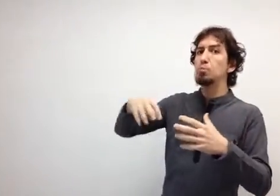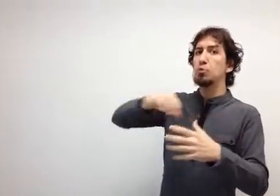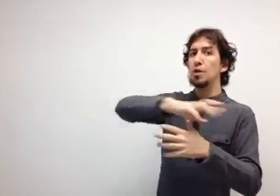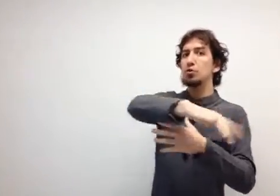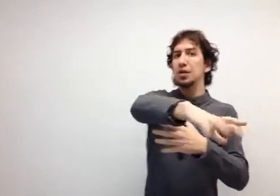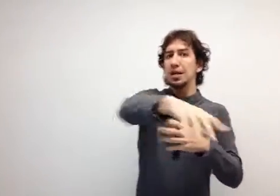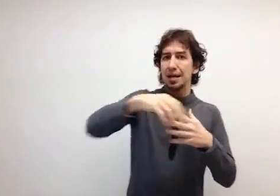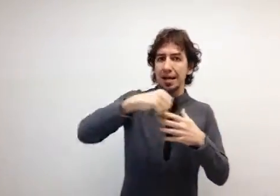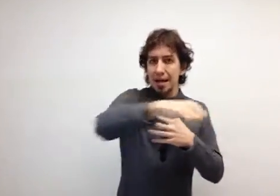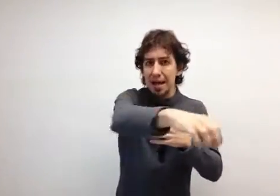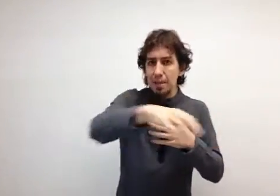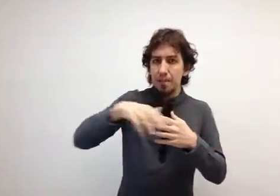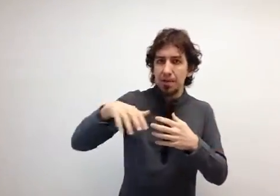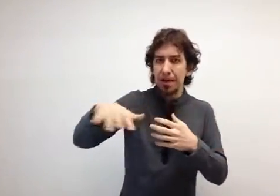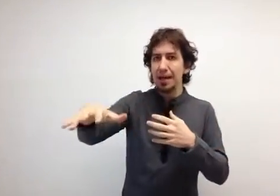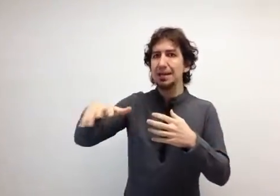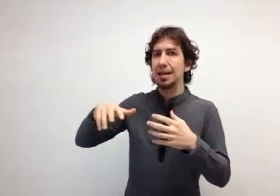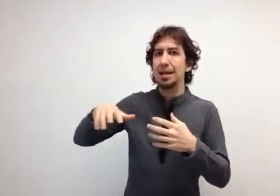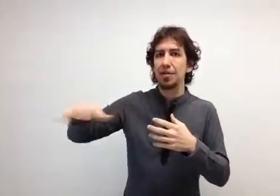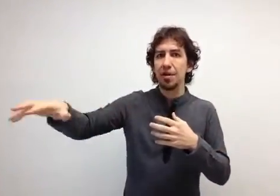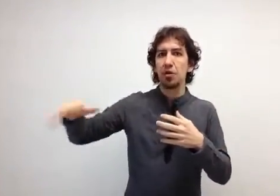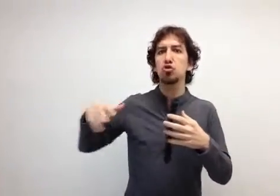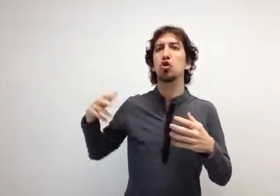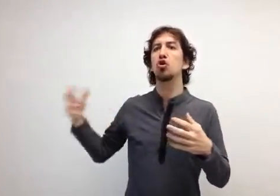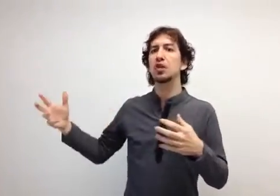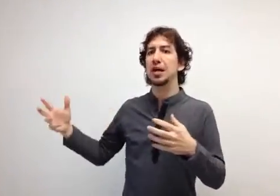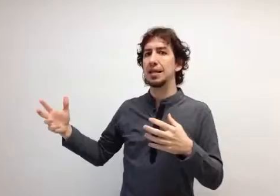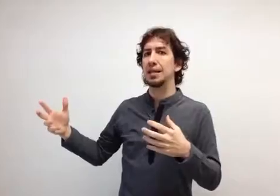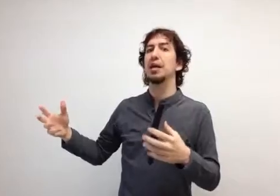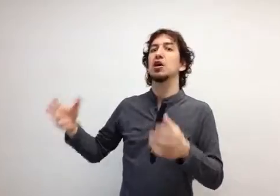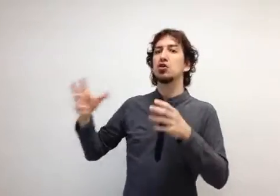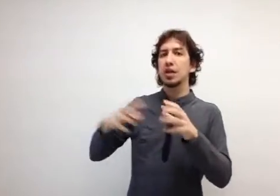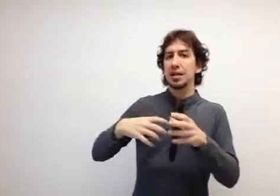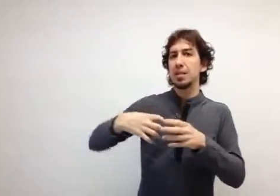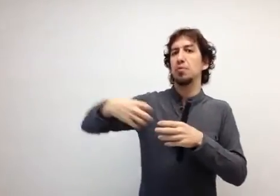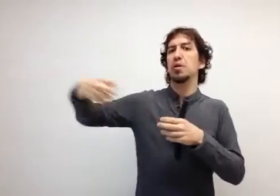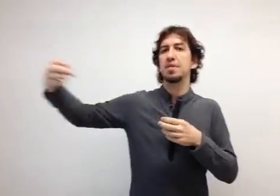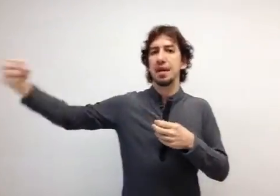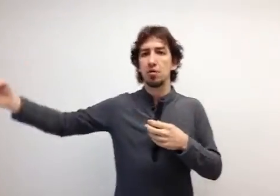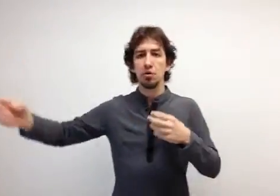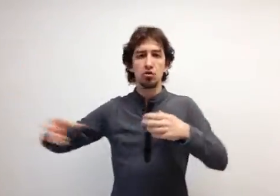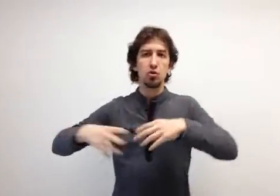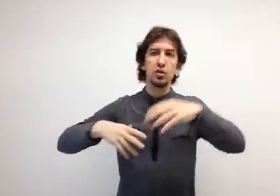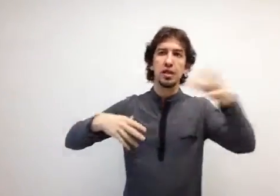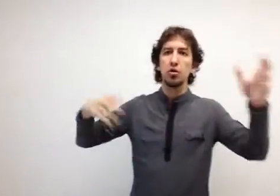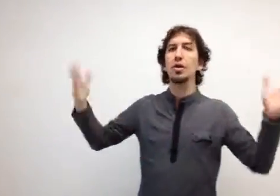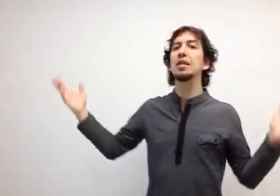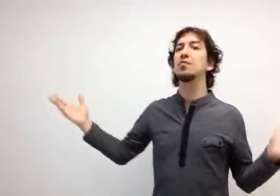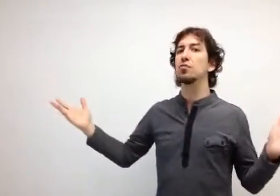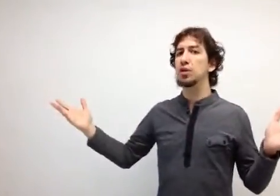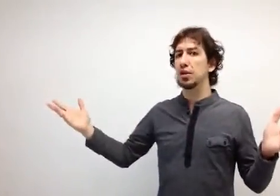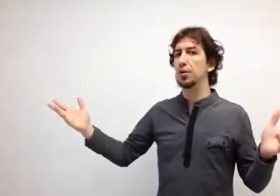podemos empezar a interrelacionarnos con otra gente. Y otra gente puede empezar a coger nuestro contenido y difundirlo.